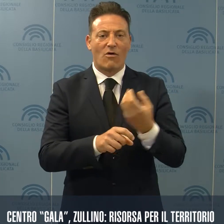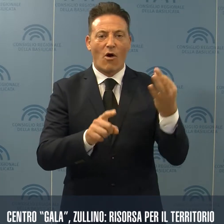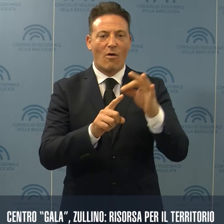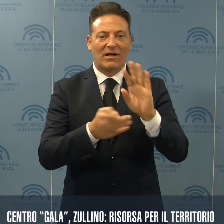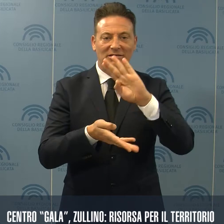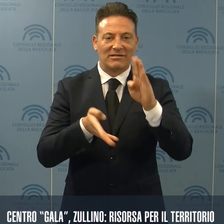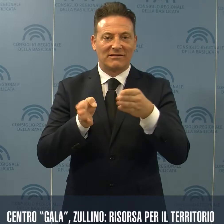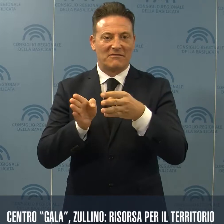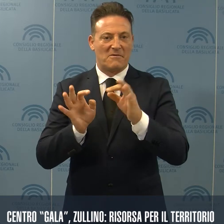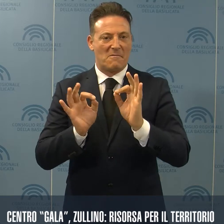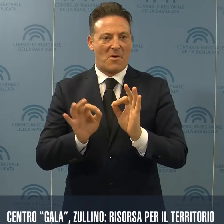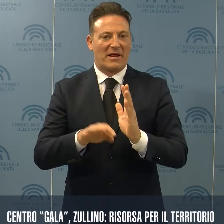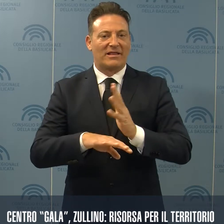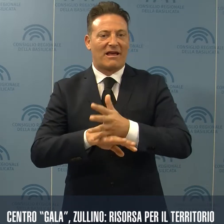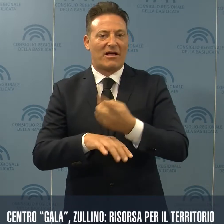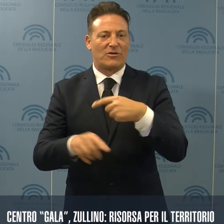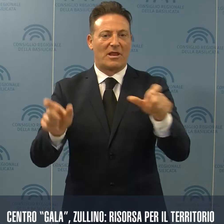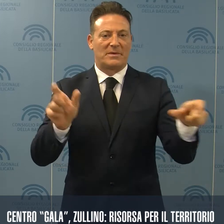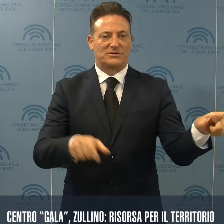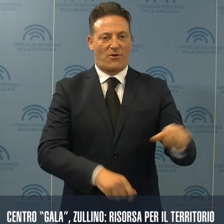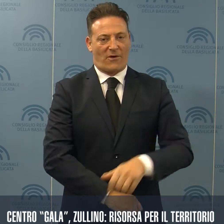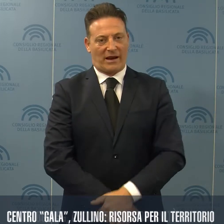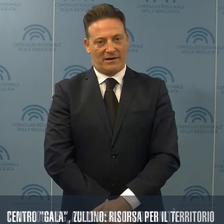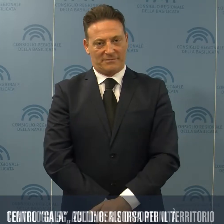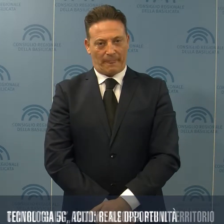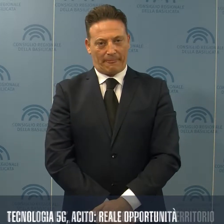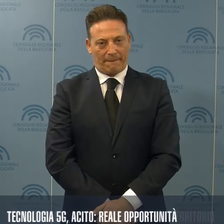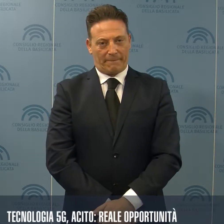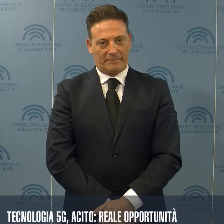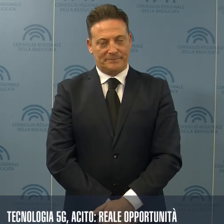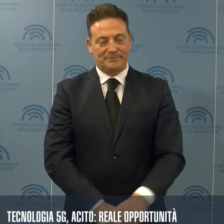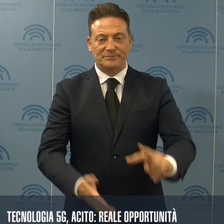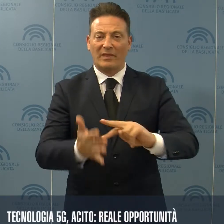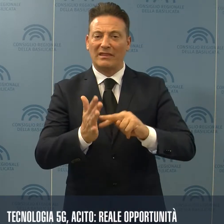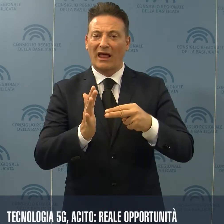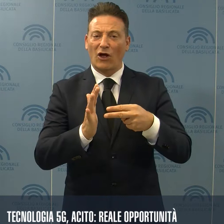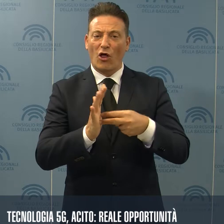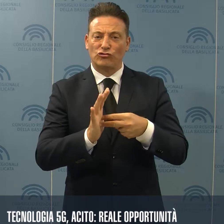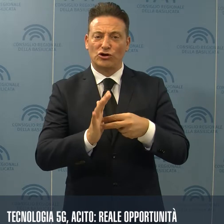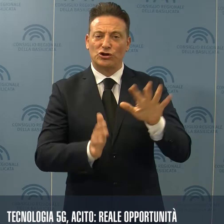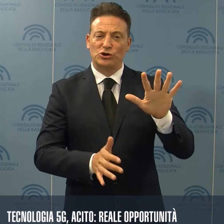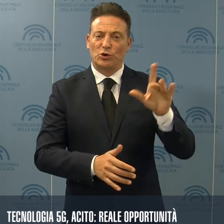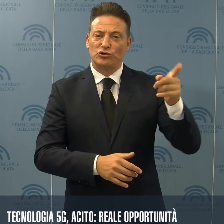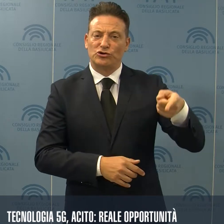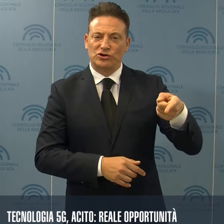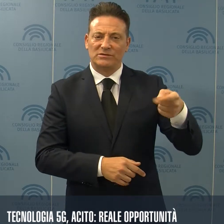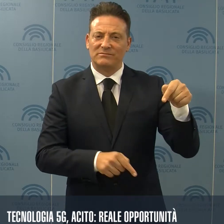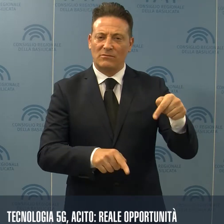della loro azione la persona. La tecnologia 5G è solo un'autostrada